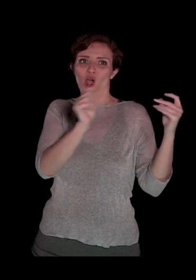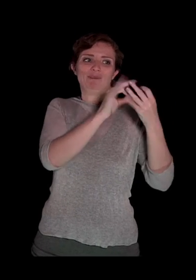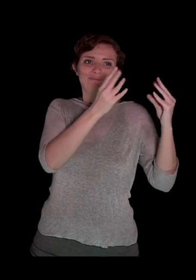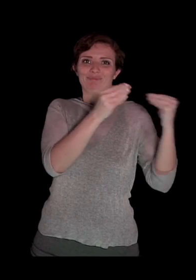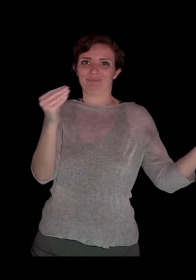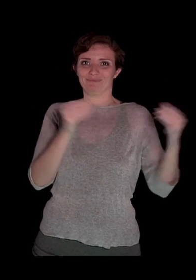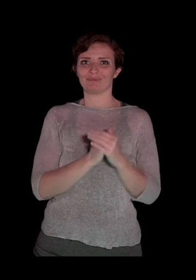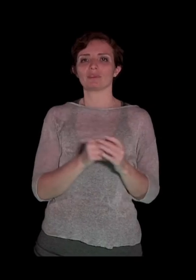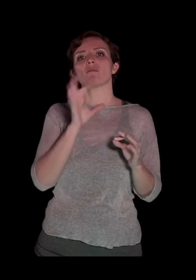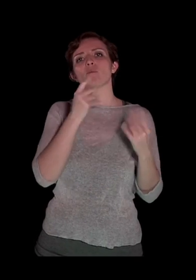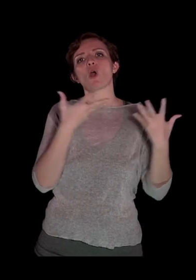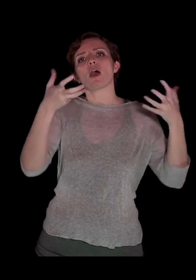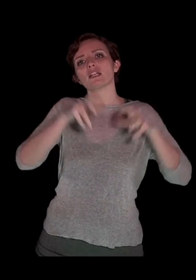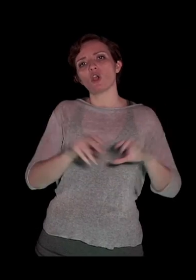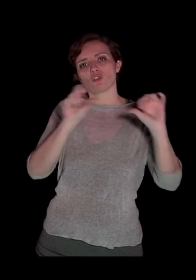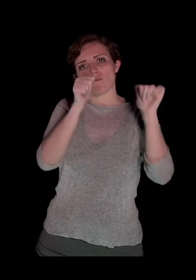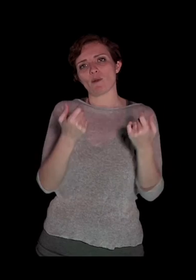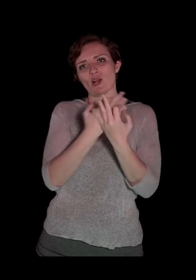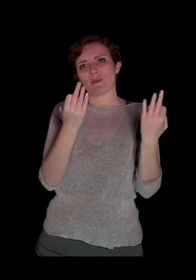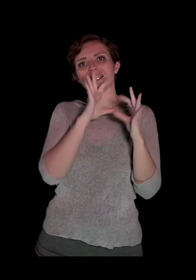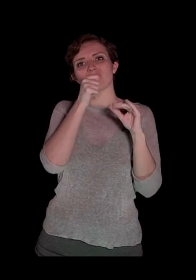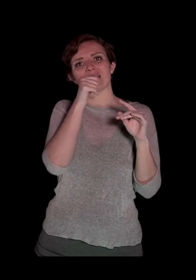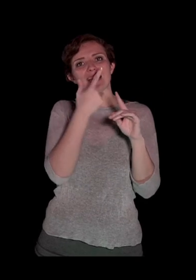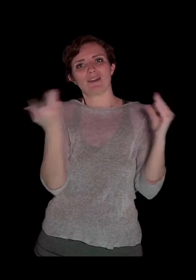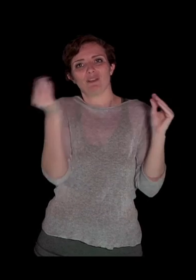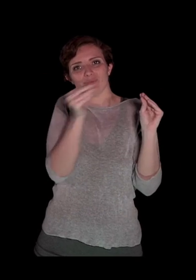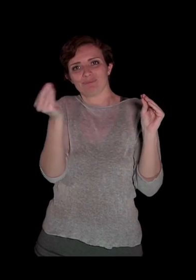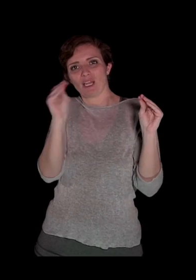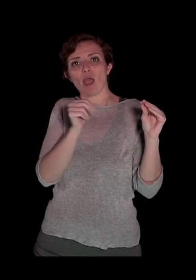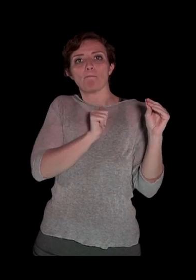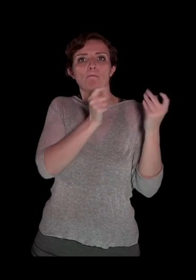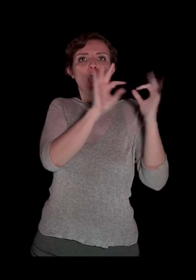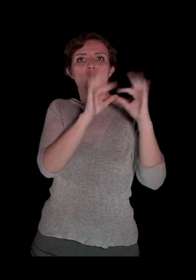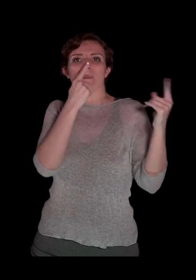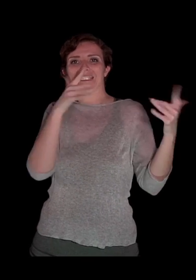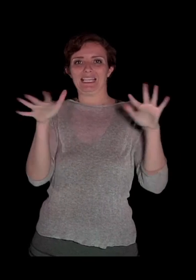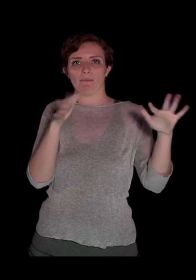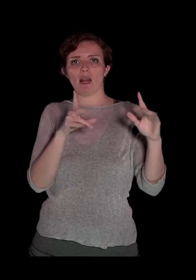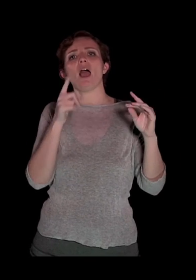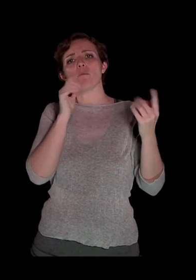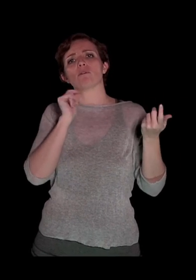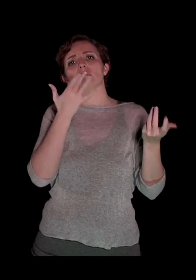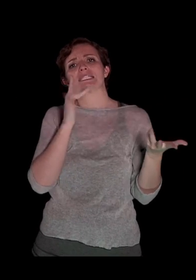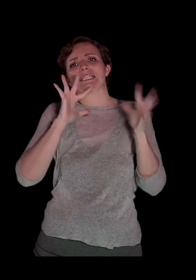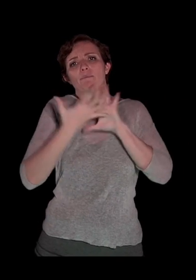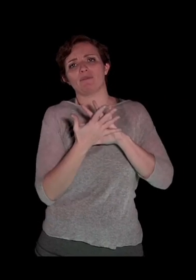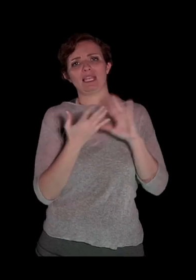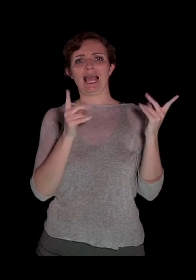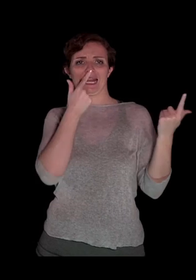dice non ridotto a forma normale, quindi bisogna ovviamente addizionare i monomi simili e semplificare il polinomio riducendolo a forma normale.